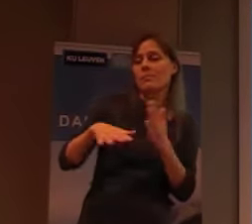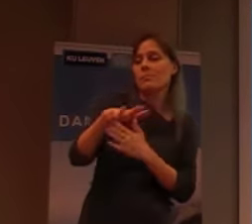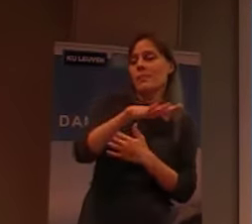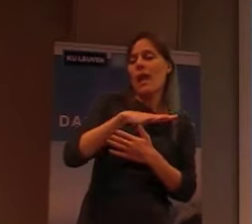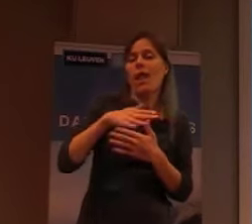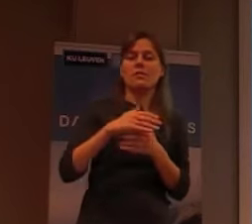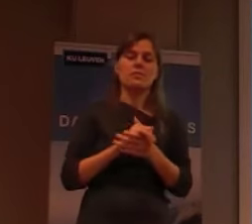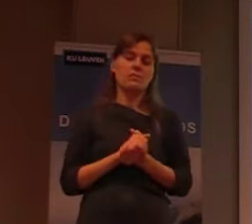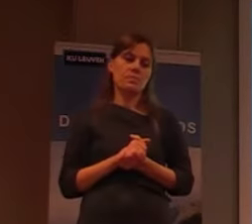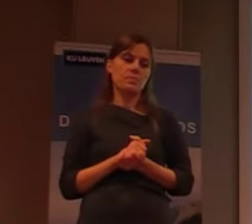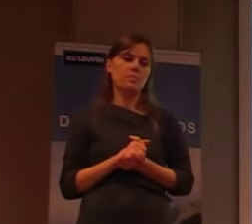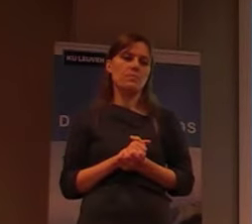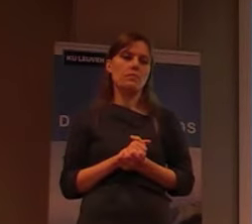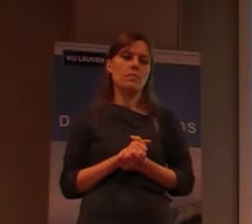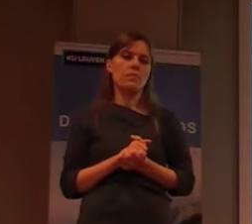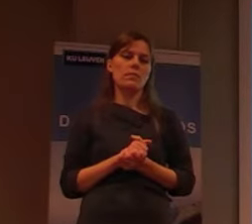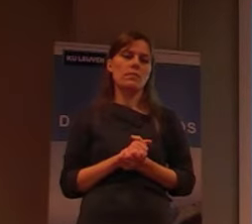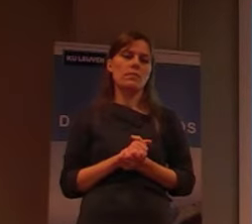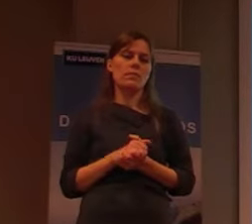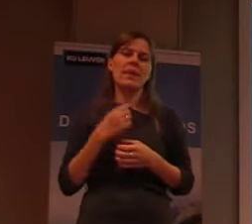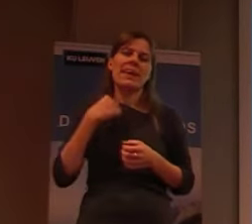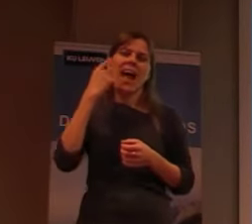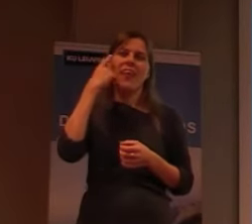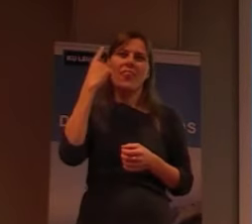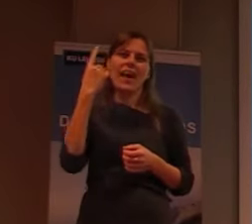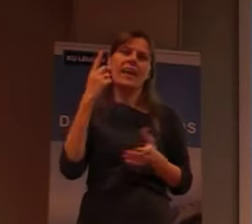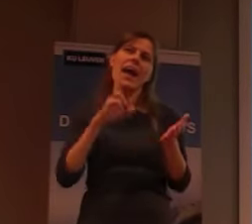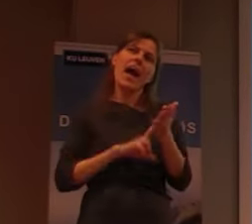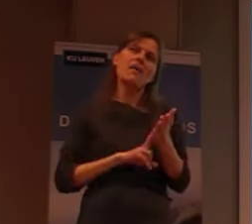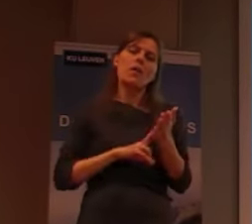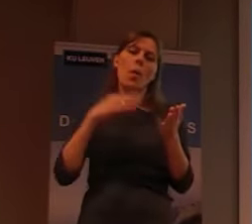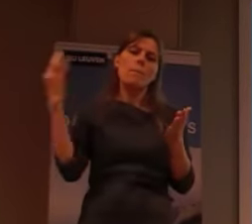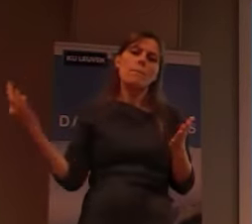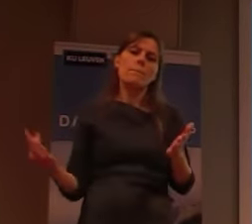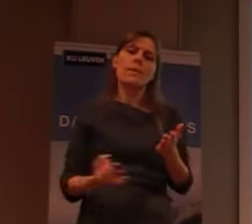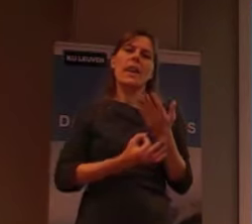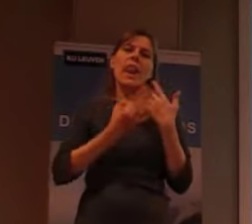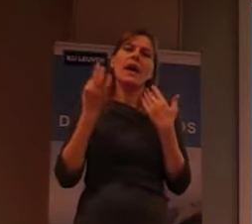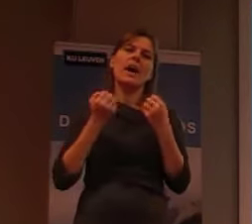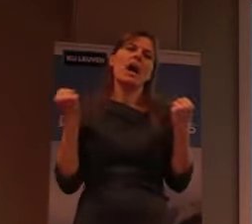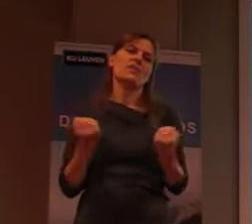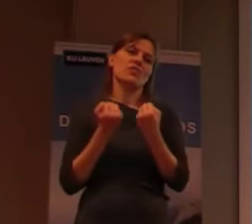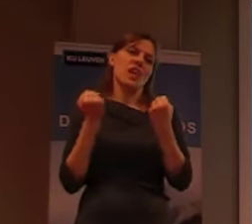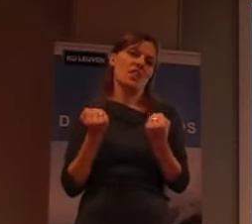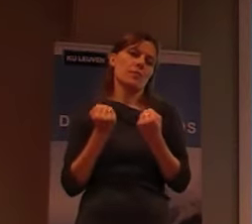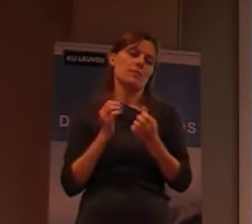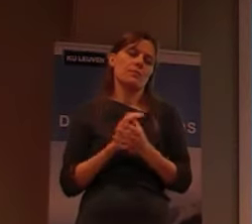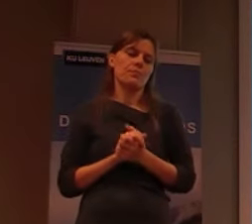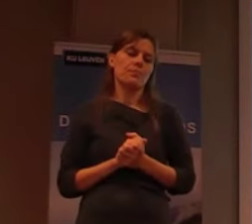En, dus, ik denk dat dat een heel, belangrijke, activiteit is,